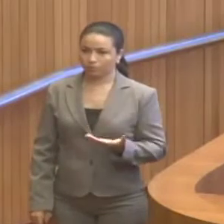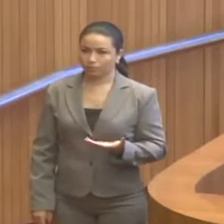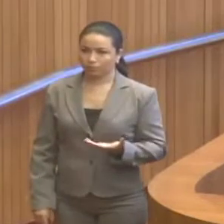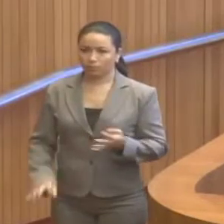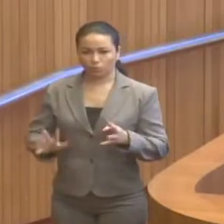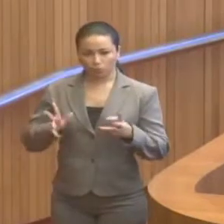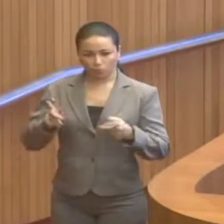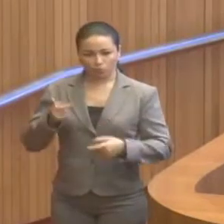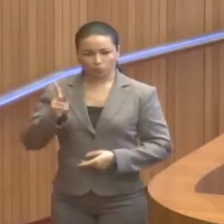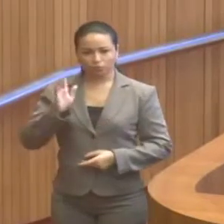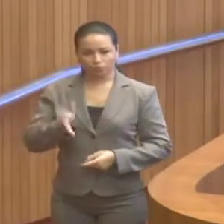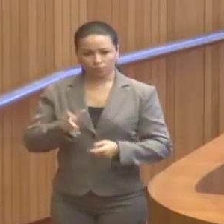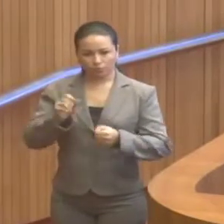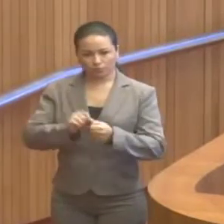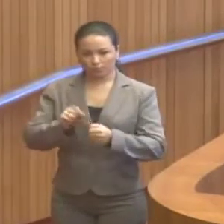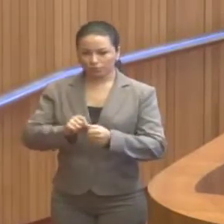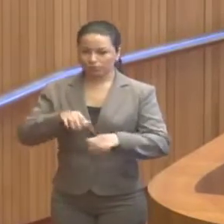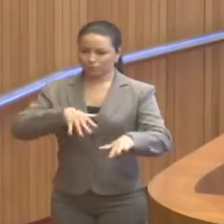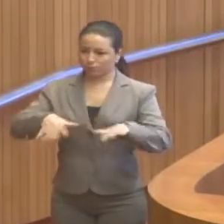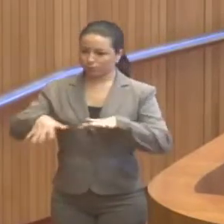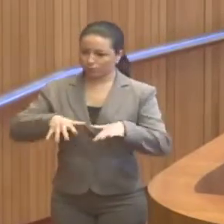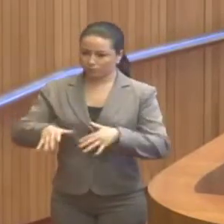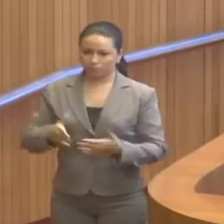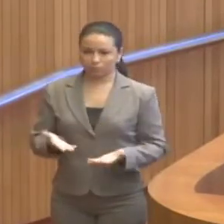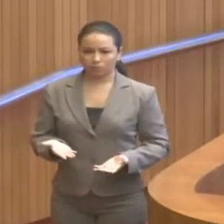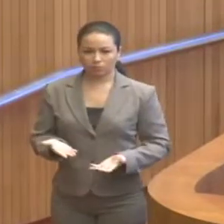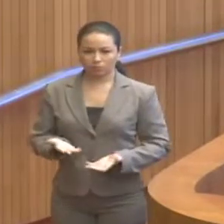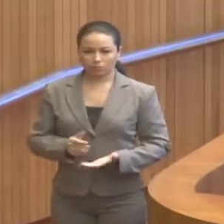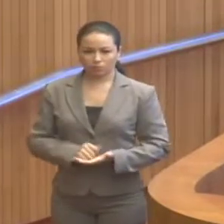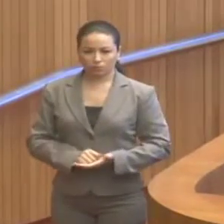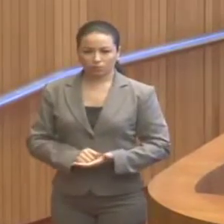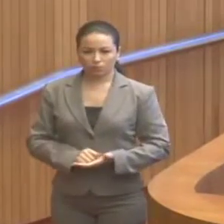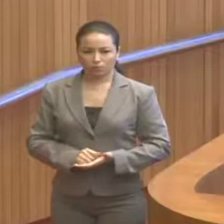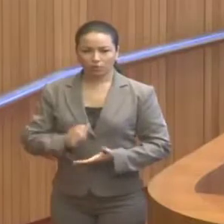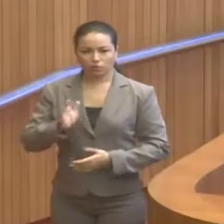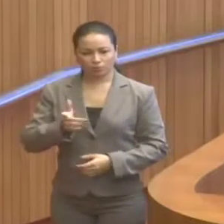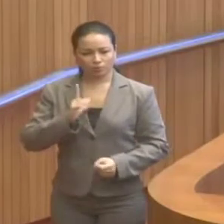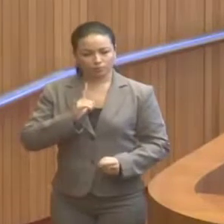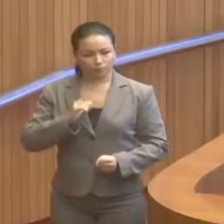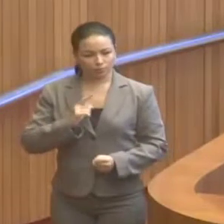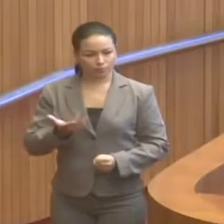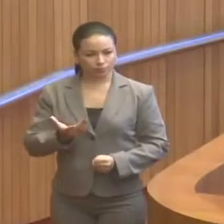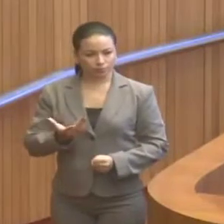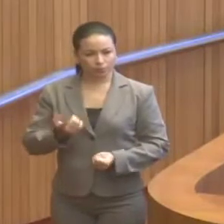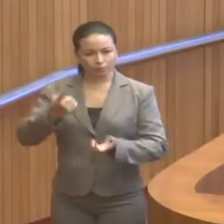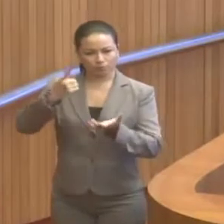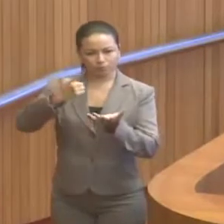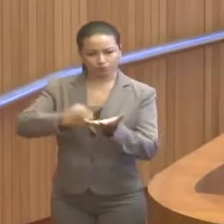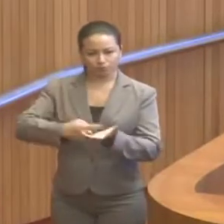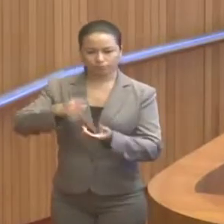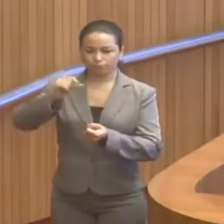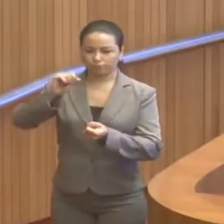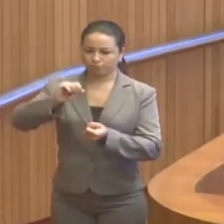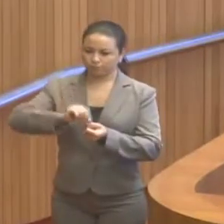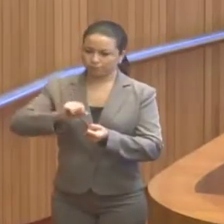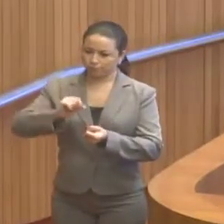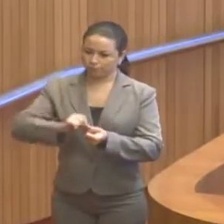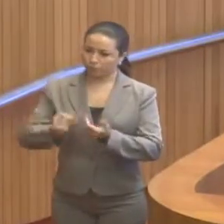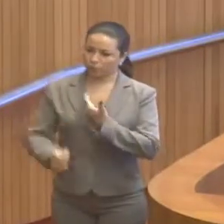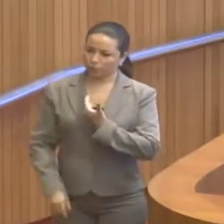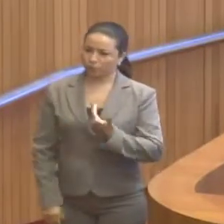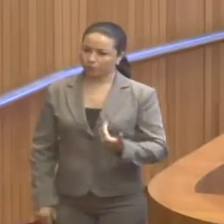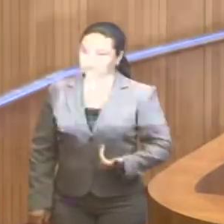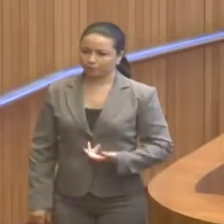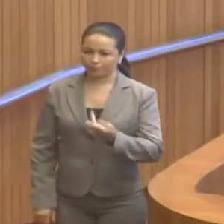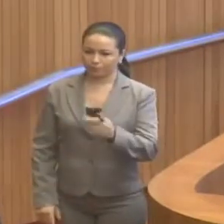tudo isso foi feito um movimento que culminou com um acordo feito pelo governo